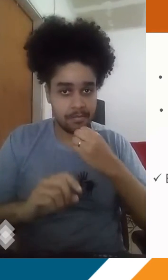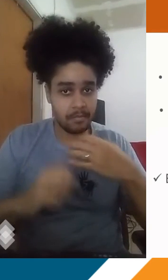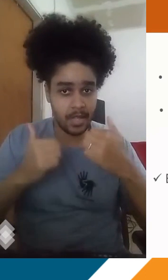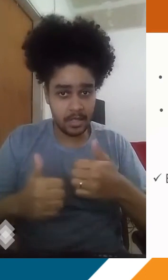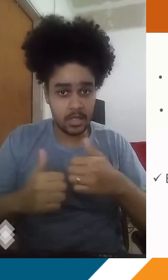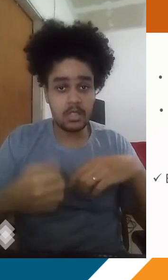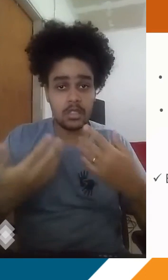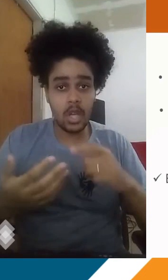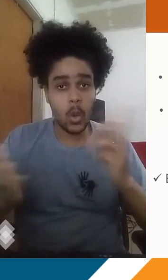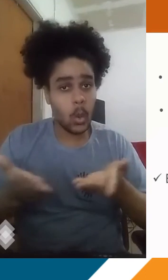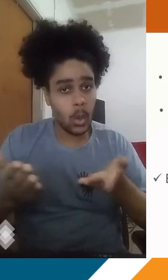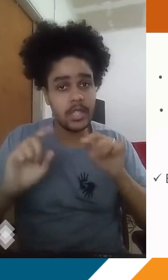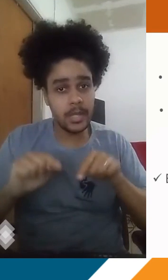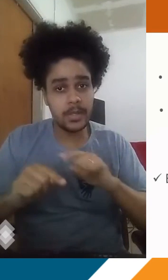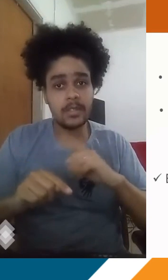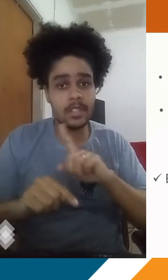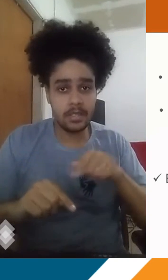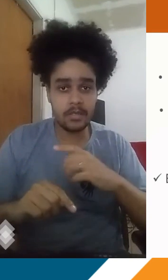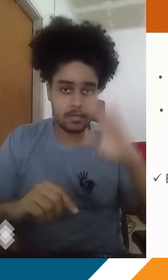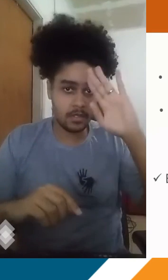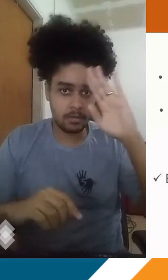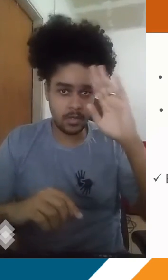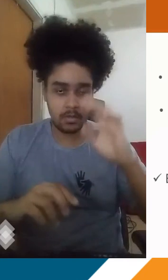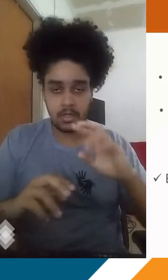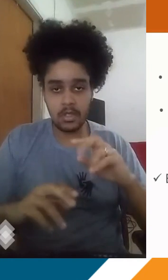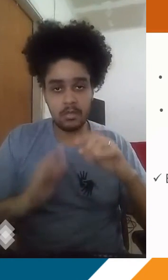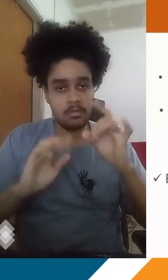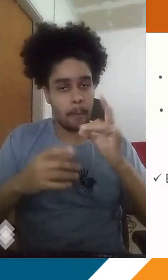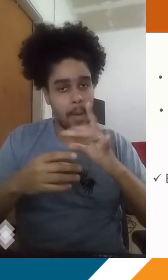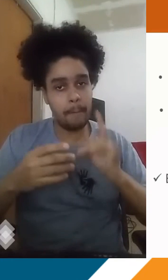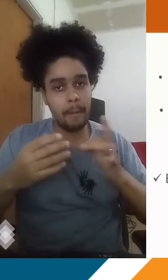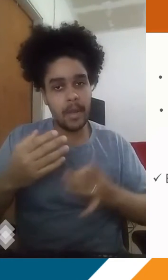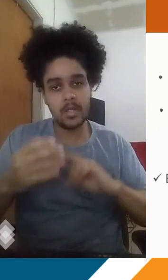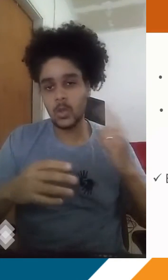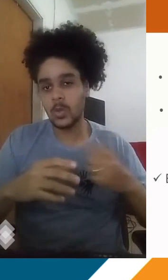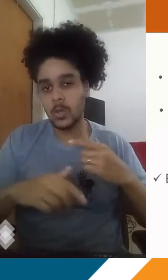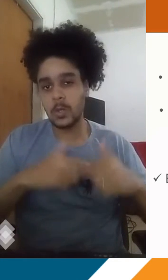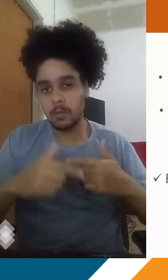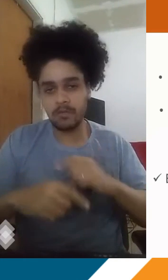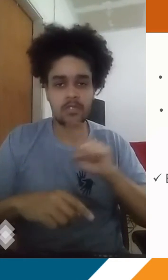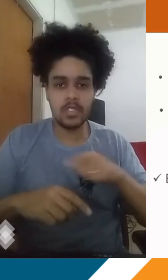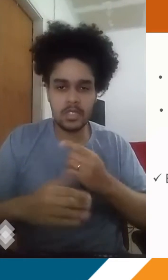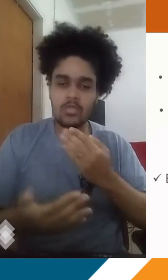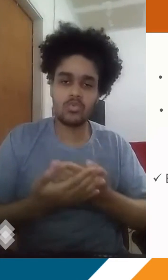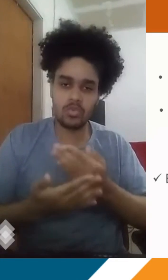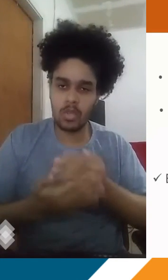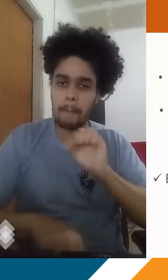pode estar associado à questão da inversão térmica. Tudo bem, pessoal? Então, assim, por hoje é isso.